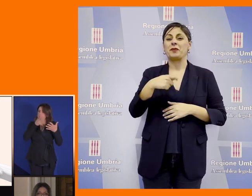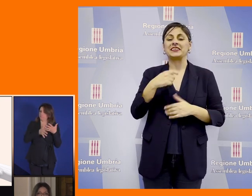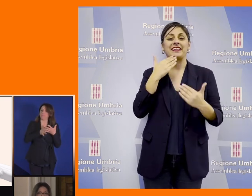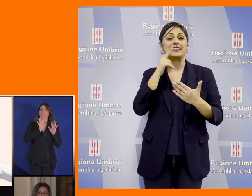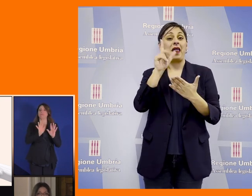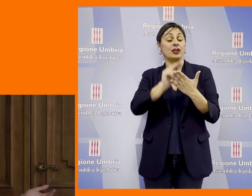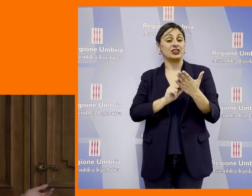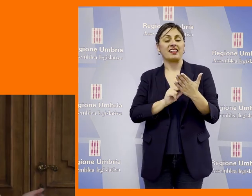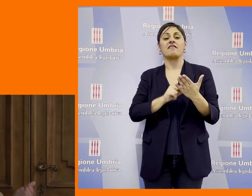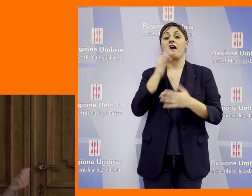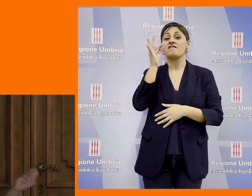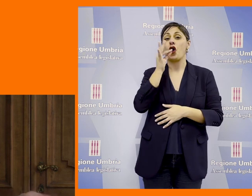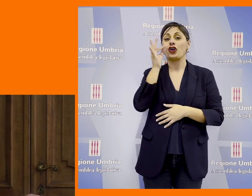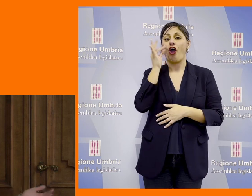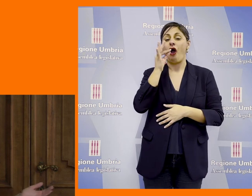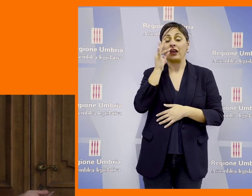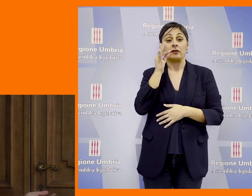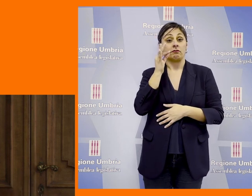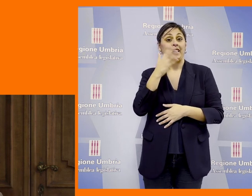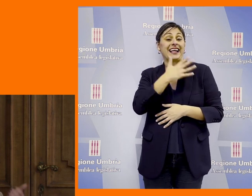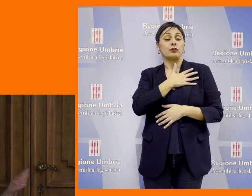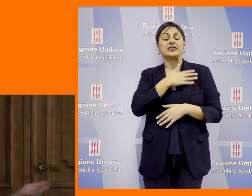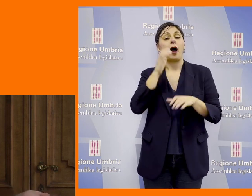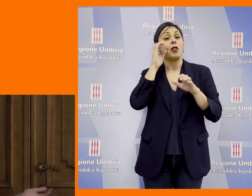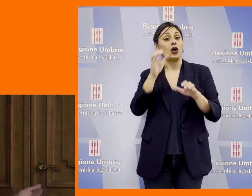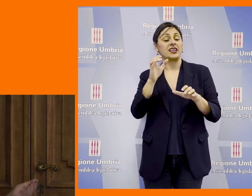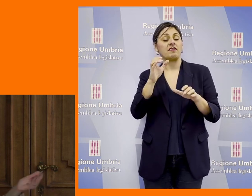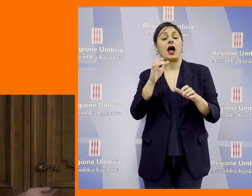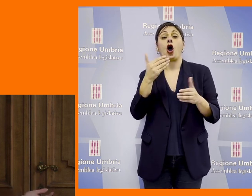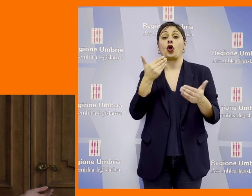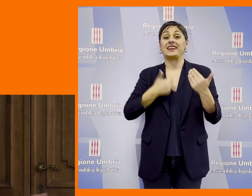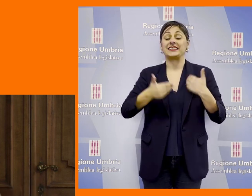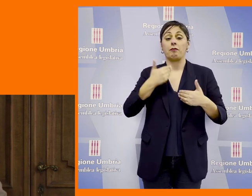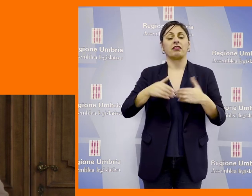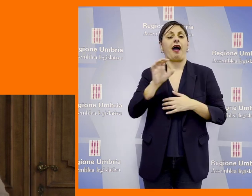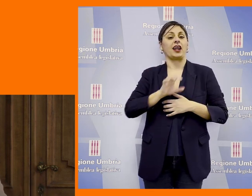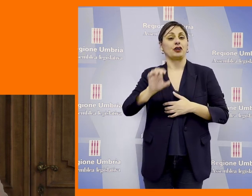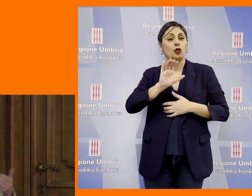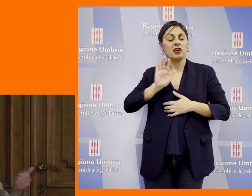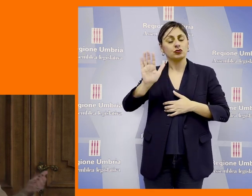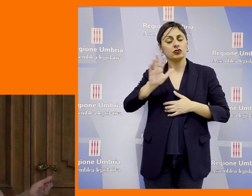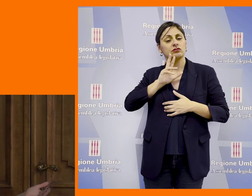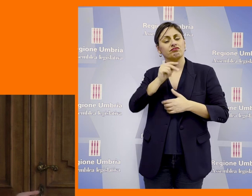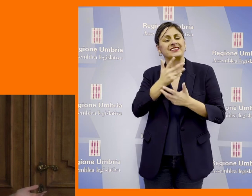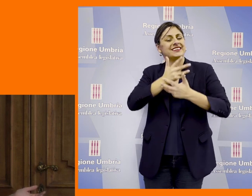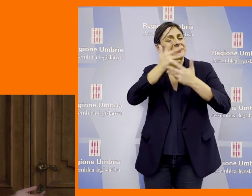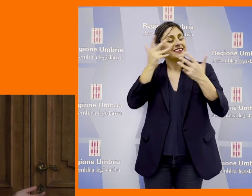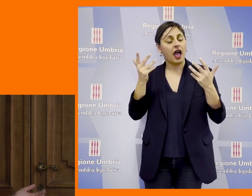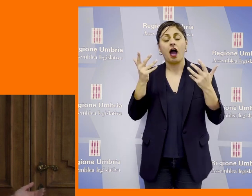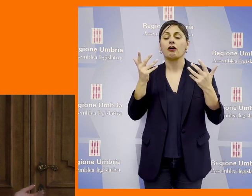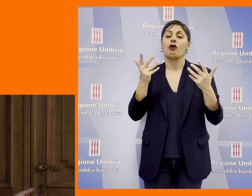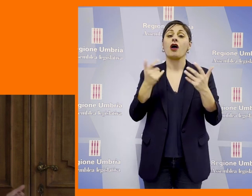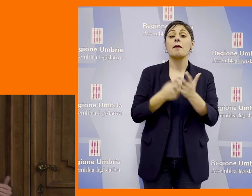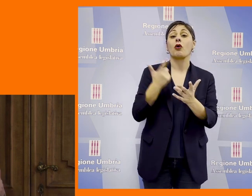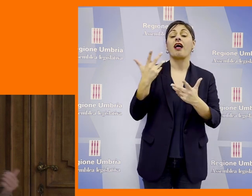vicepresidente dell'Assemblea Legislativa Paola Fioroni responsabile dell'osservatorio sulle disabilità della Regione ha sottolineato l